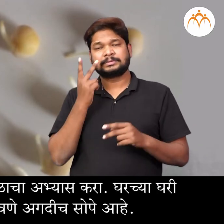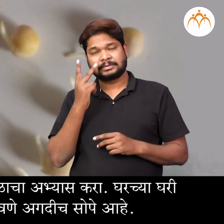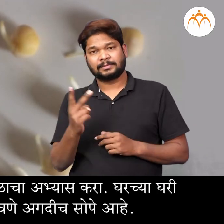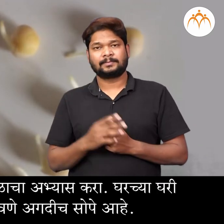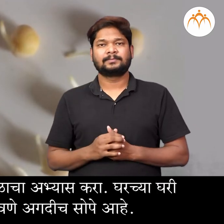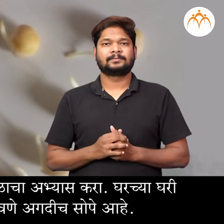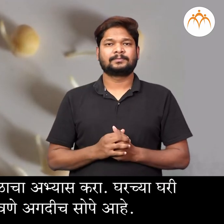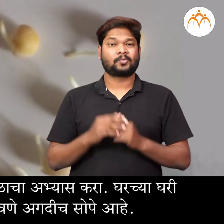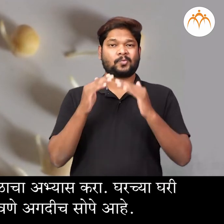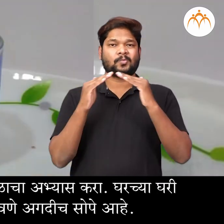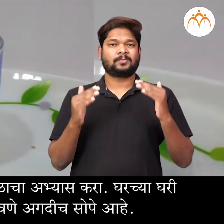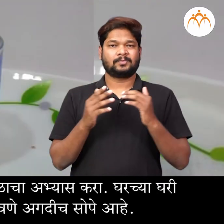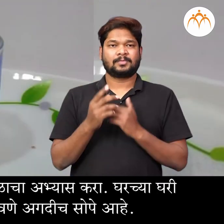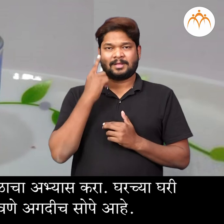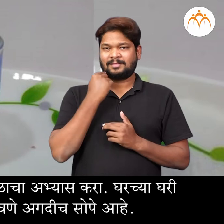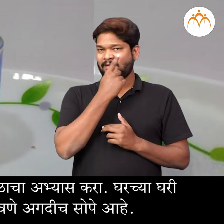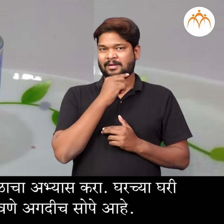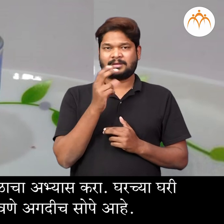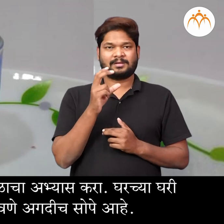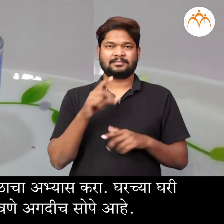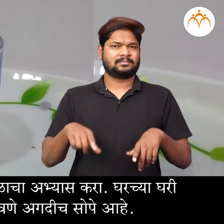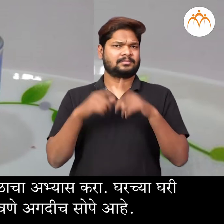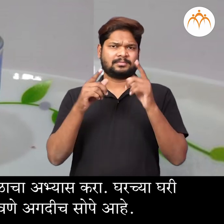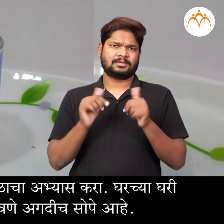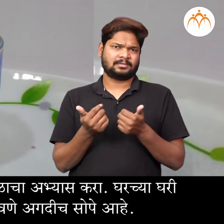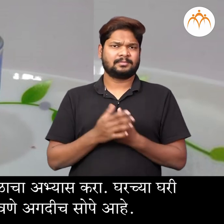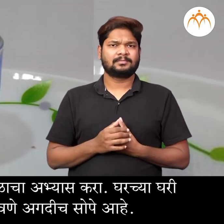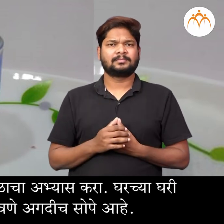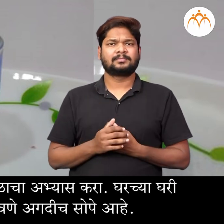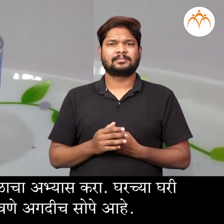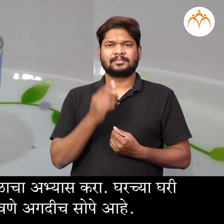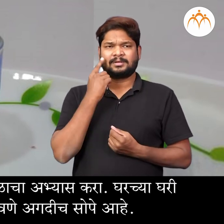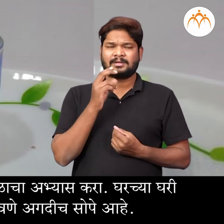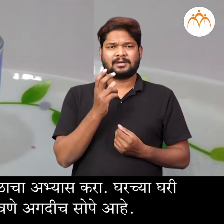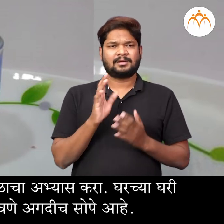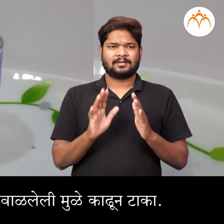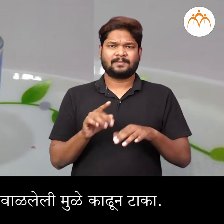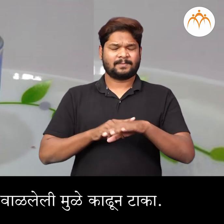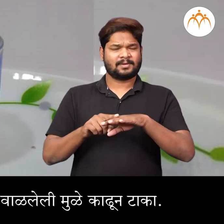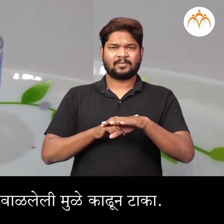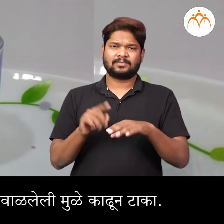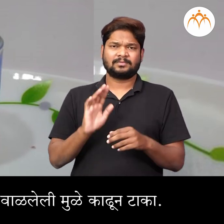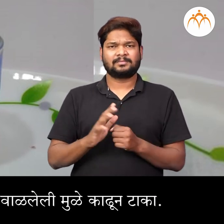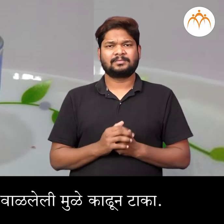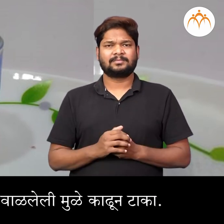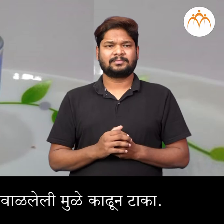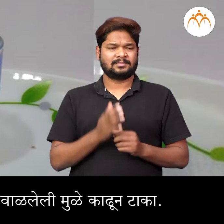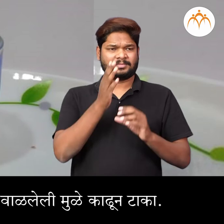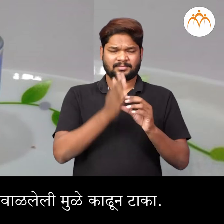घरचा घरी कांदयाची मूले वाडवने अगदिस सोपे एक कांदा घेवन तेची वायलेली